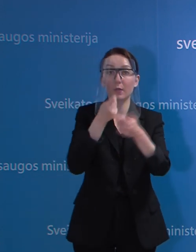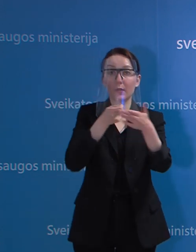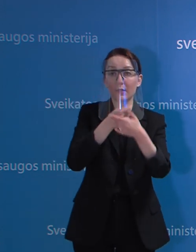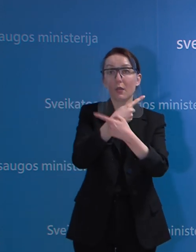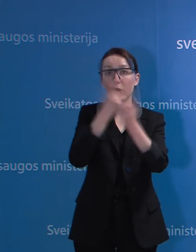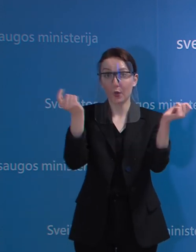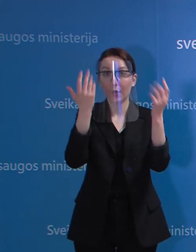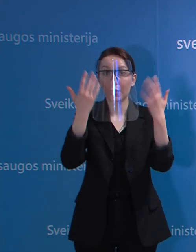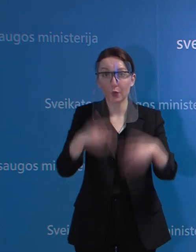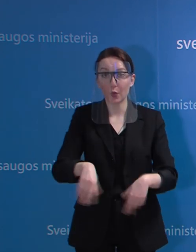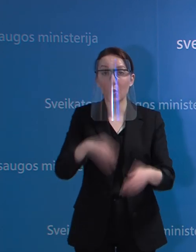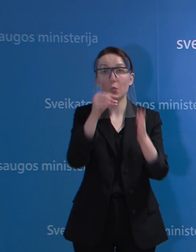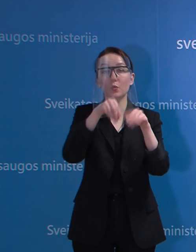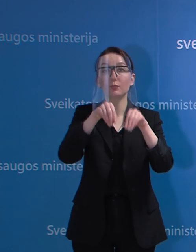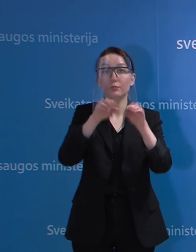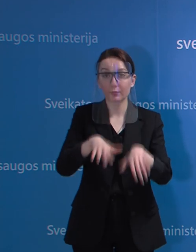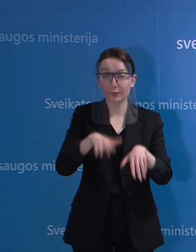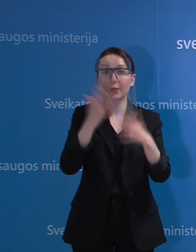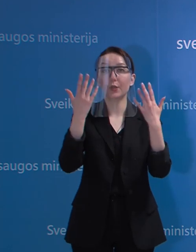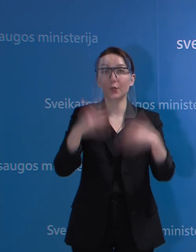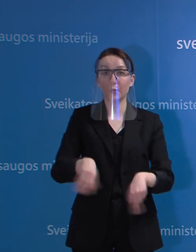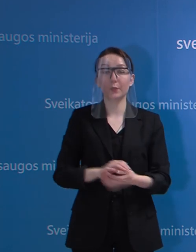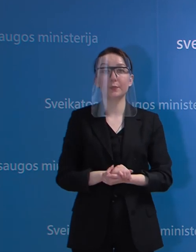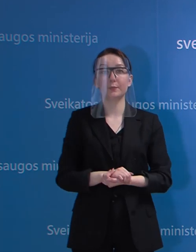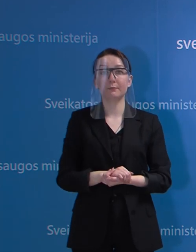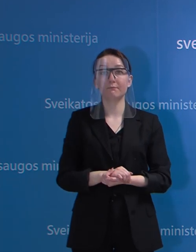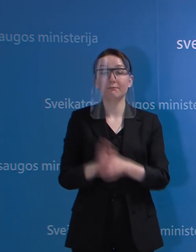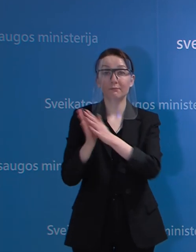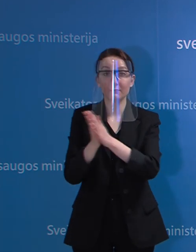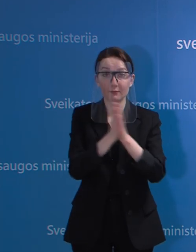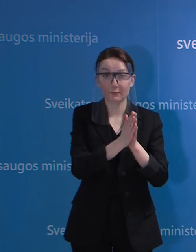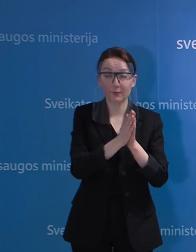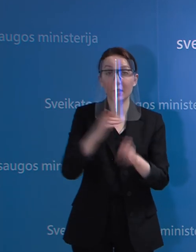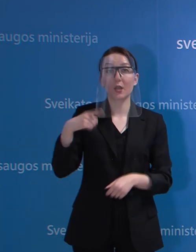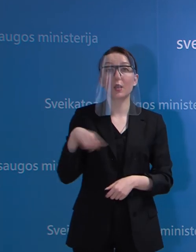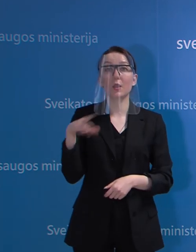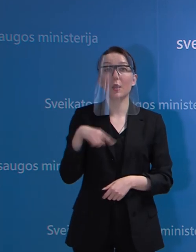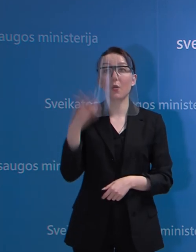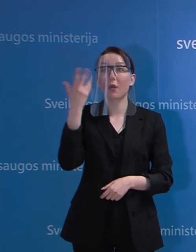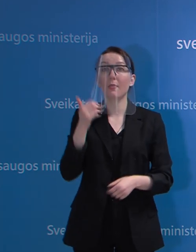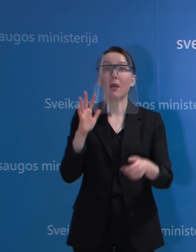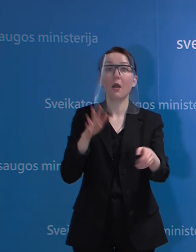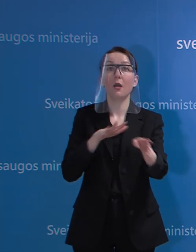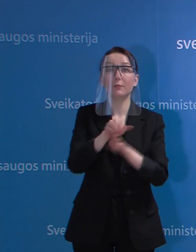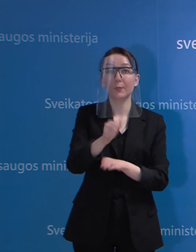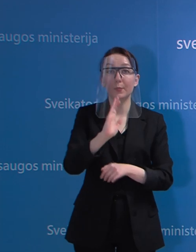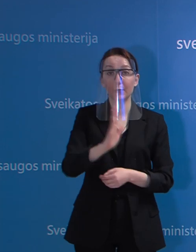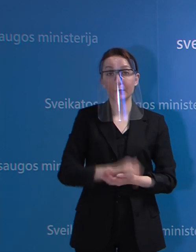tokį pranešimą, kad sprendimai yra jau priimti. Tai dabar laukia tik tai jų įgyvendinimas.